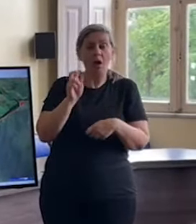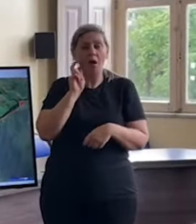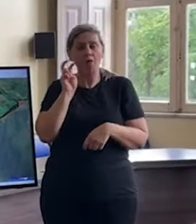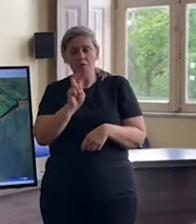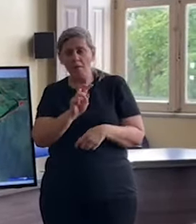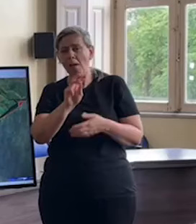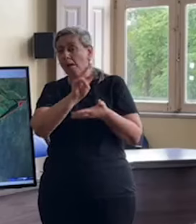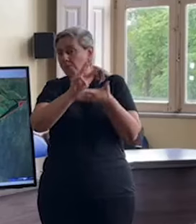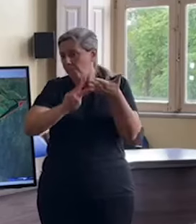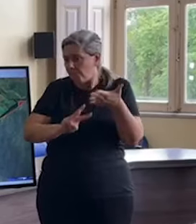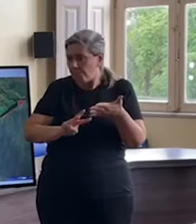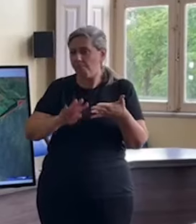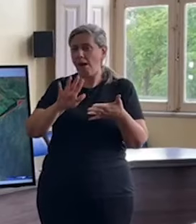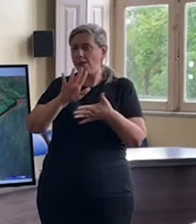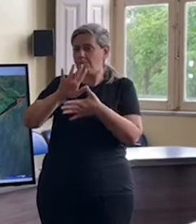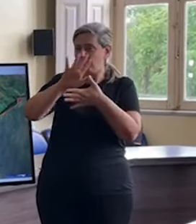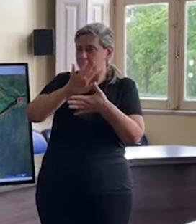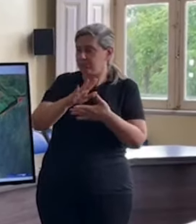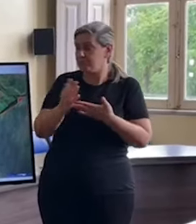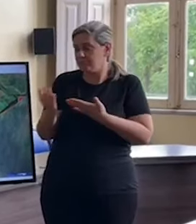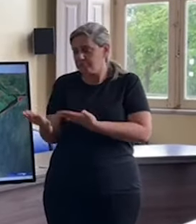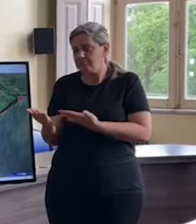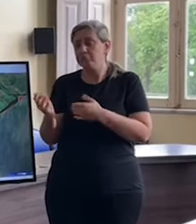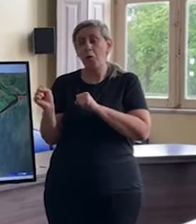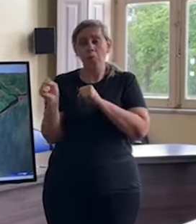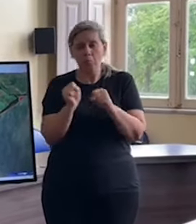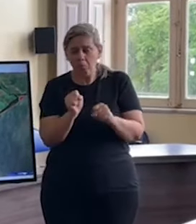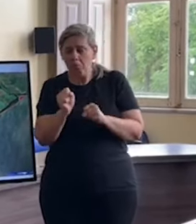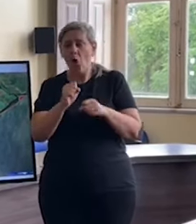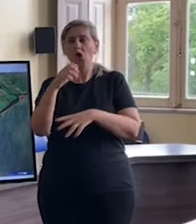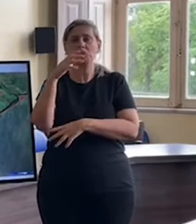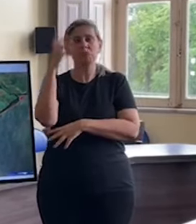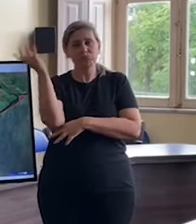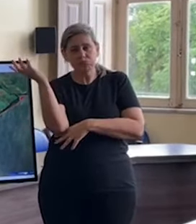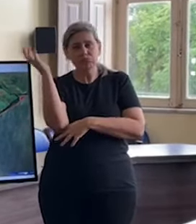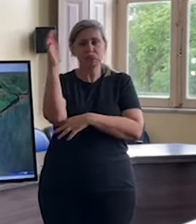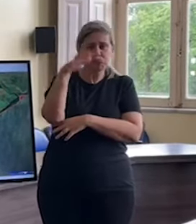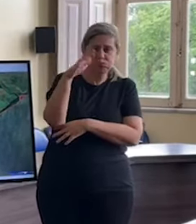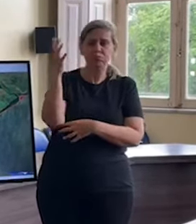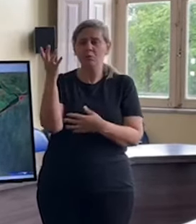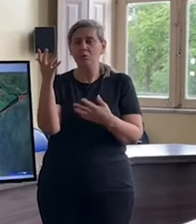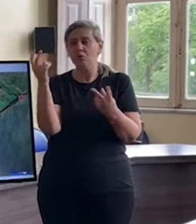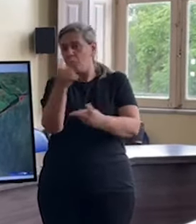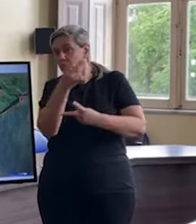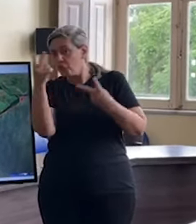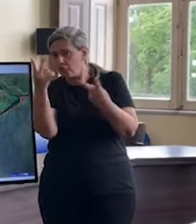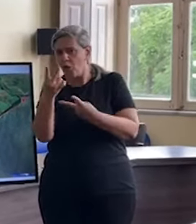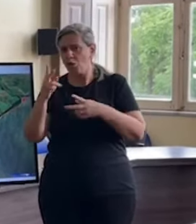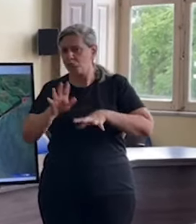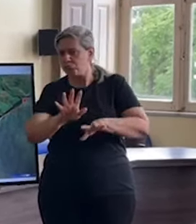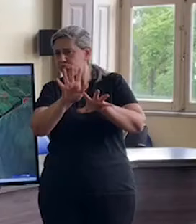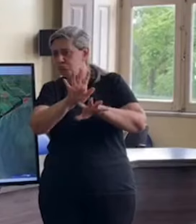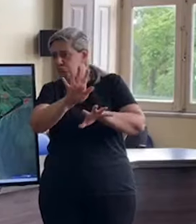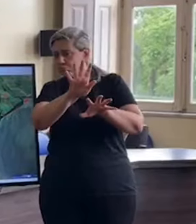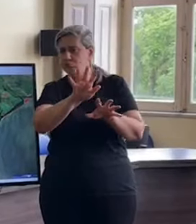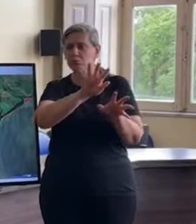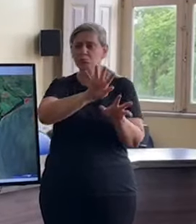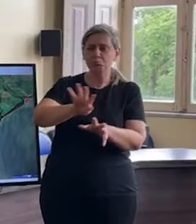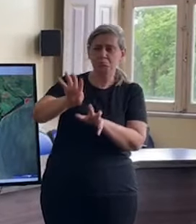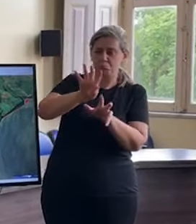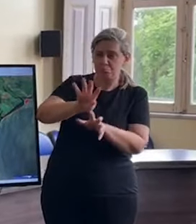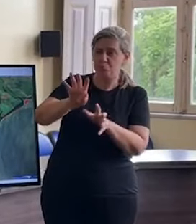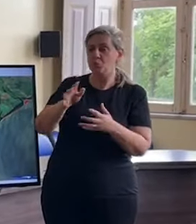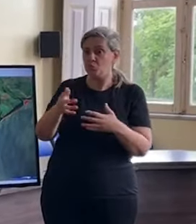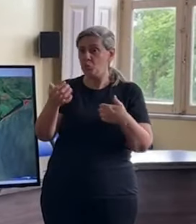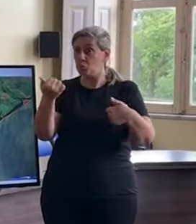considerando a situação climática, mudança de ventos, em volume de águas. E chegamos